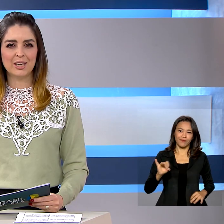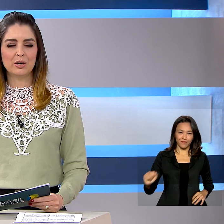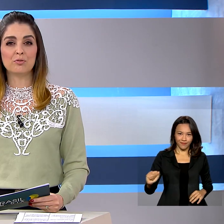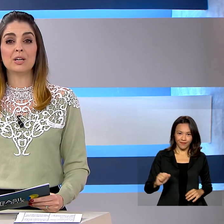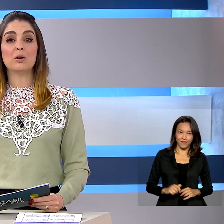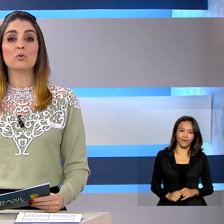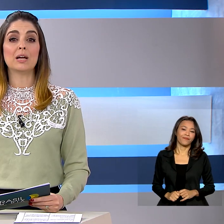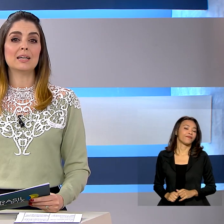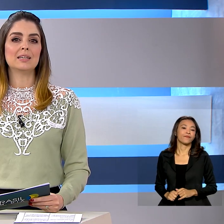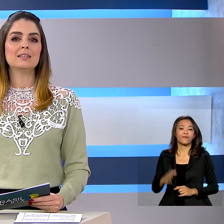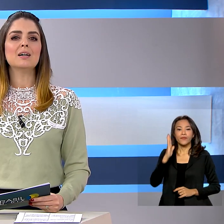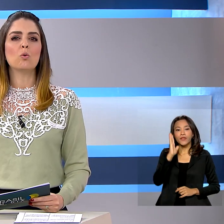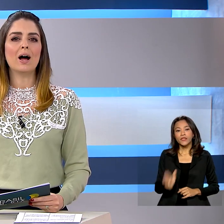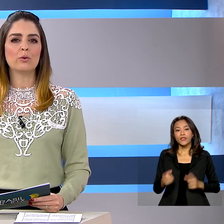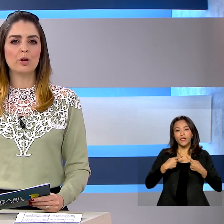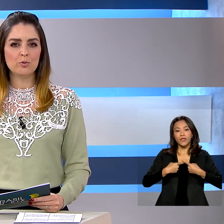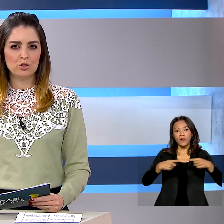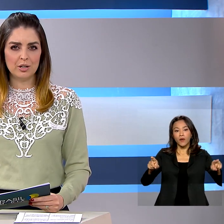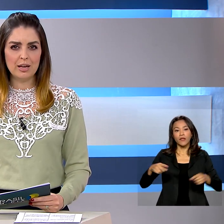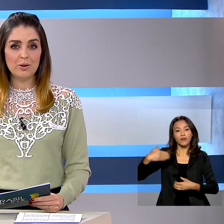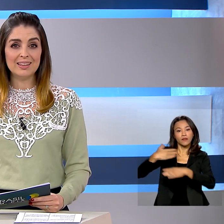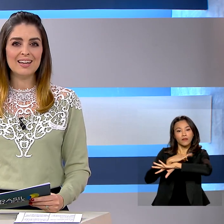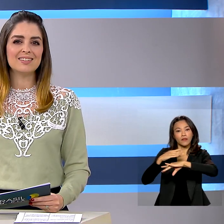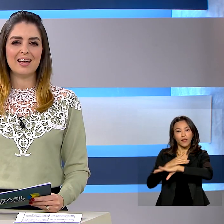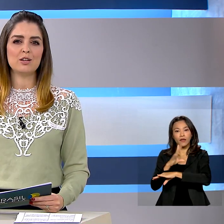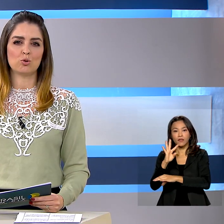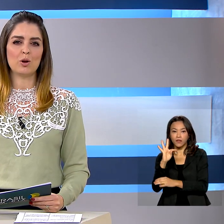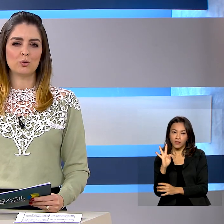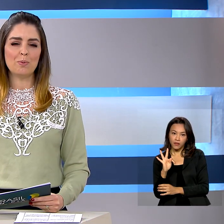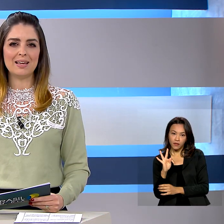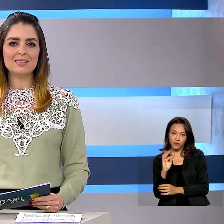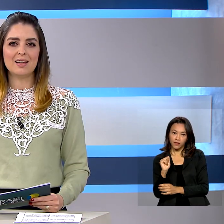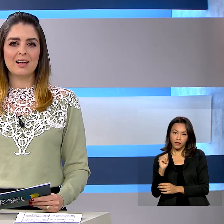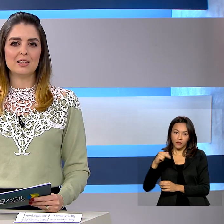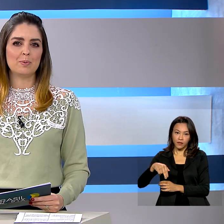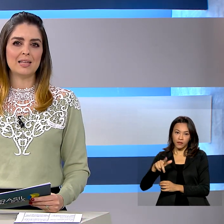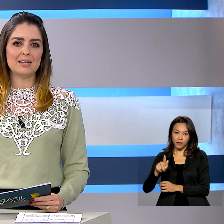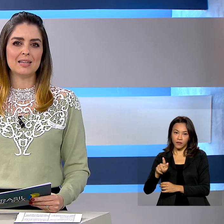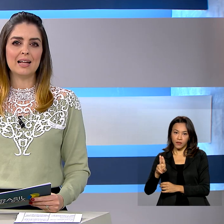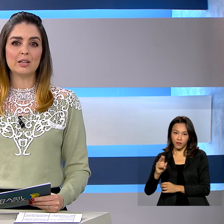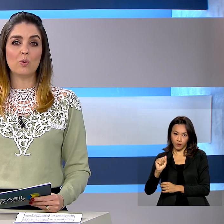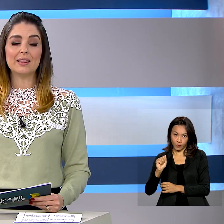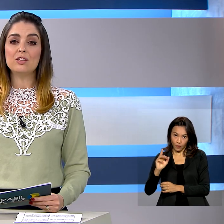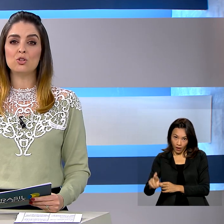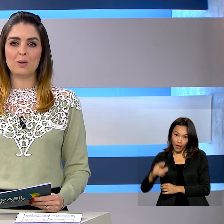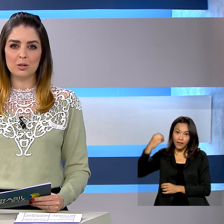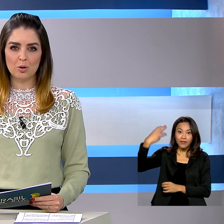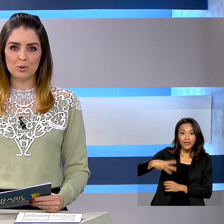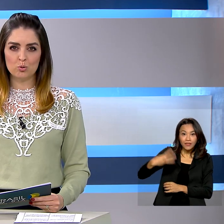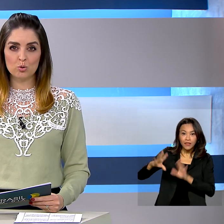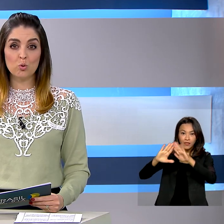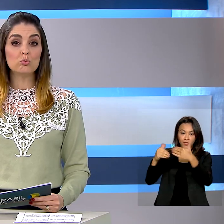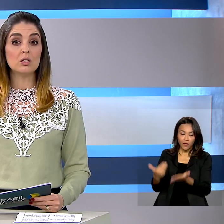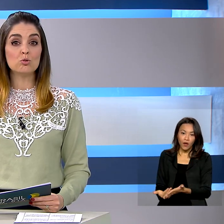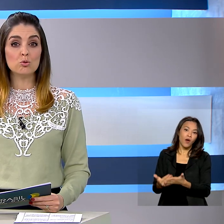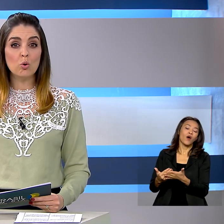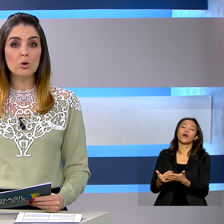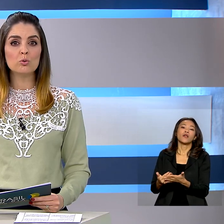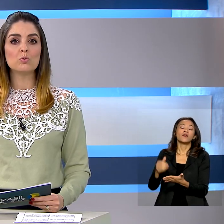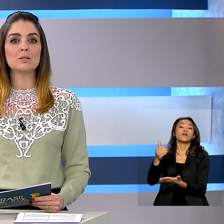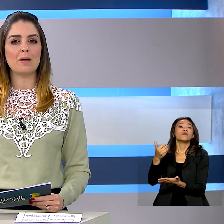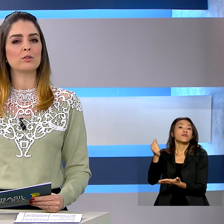Foi inaugurada em Tanguá, no Rio de Janeiro, a terceira escola do país especializada no atendimento a pessoas com